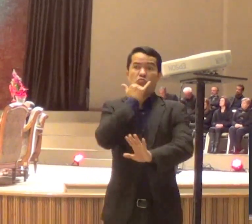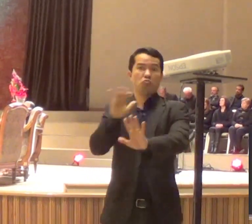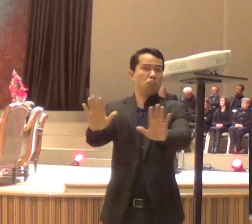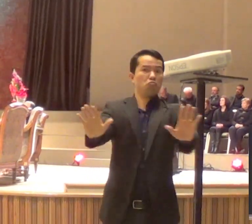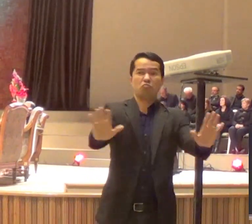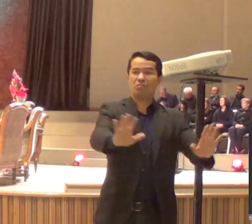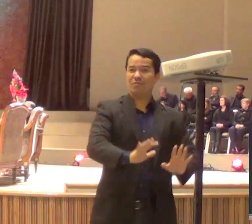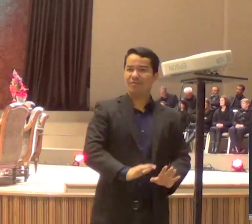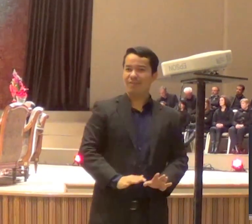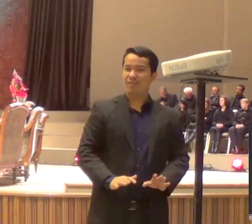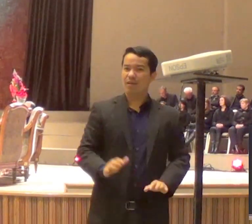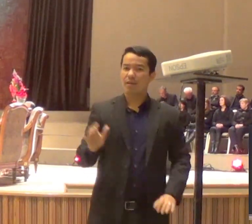três vezes,